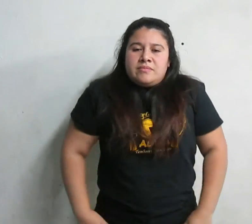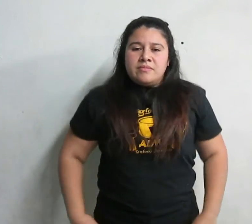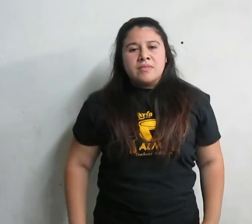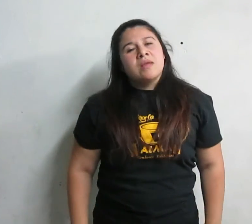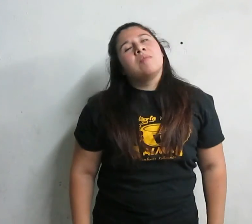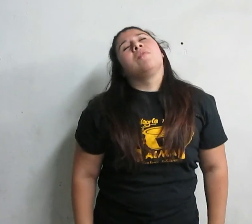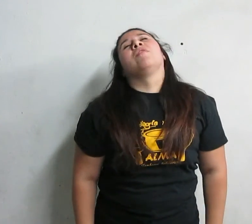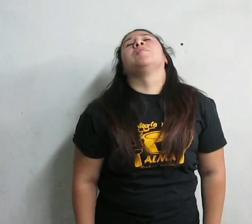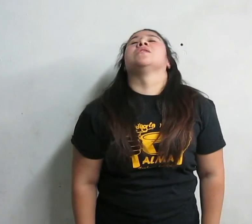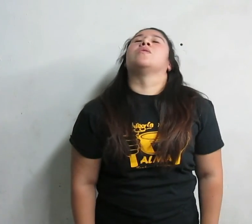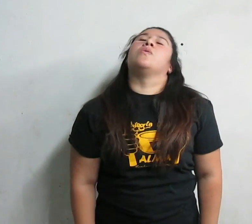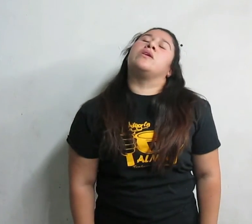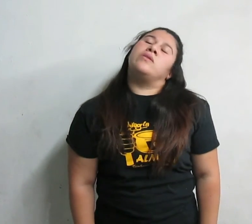movemos el cuello,